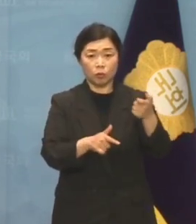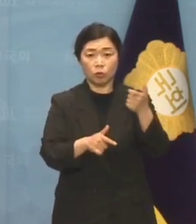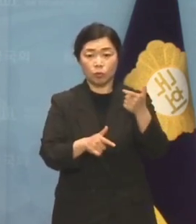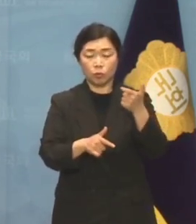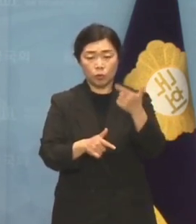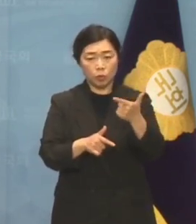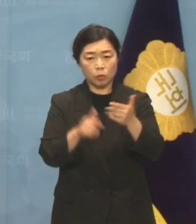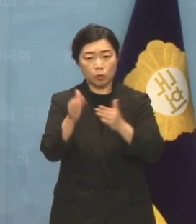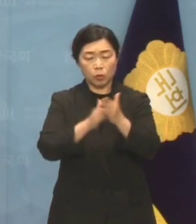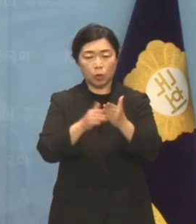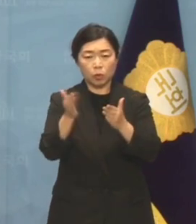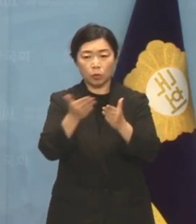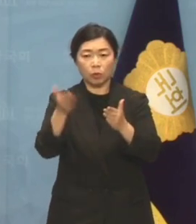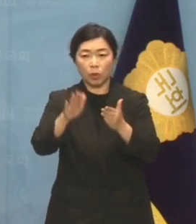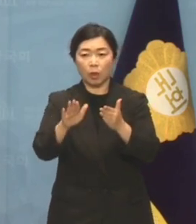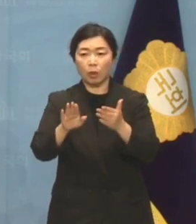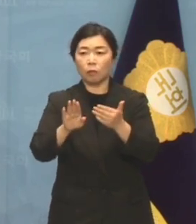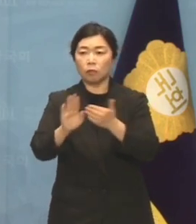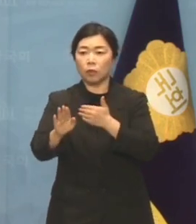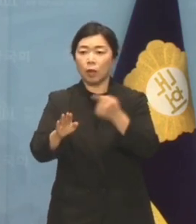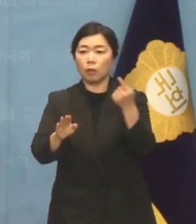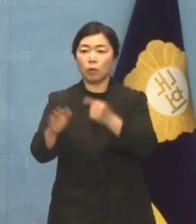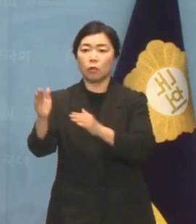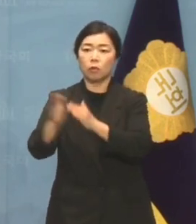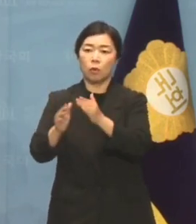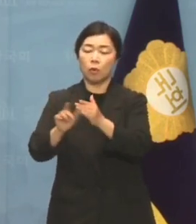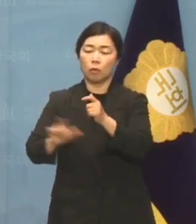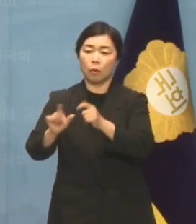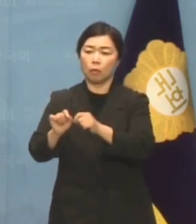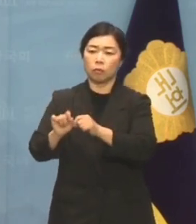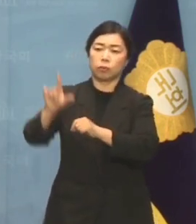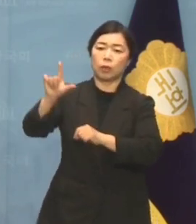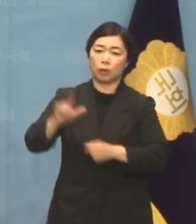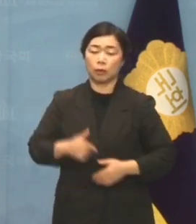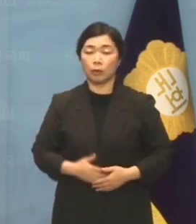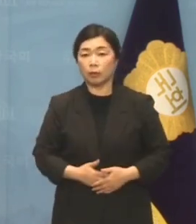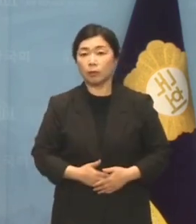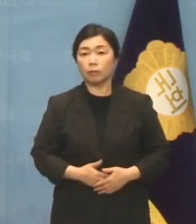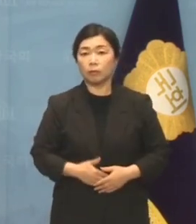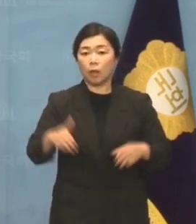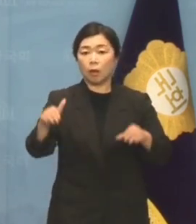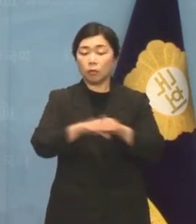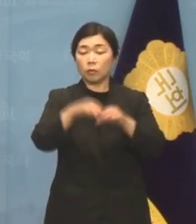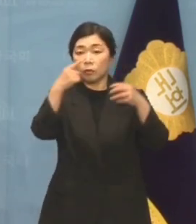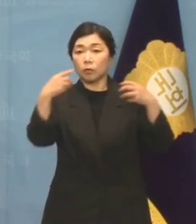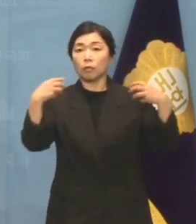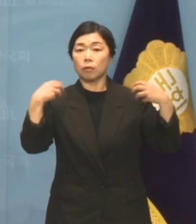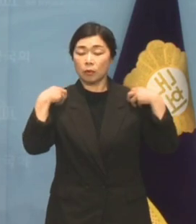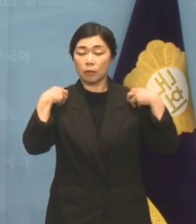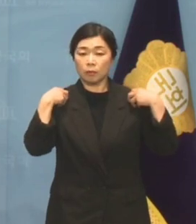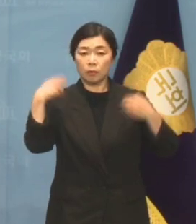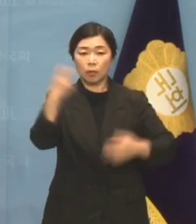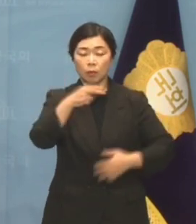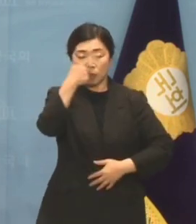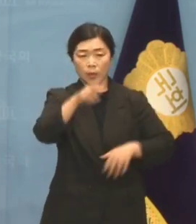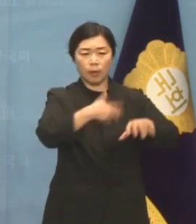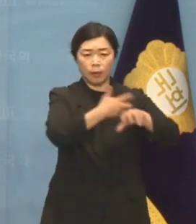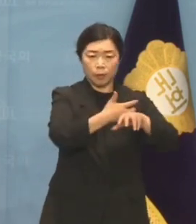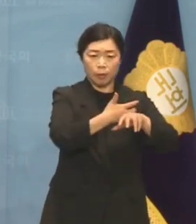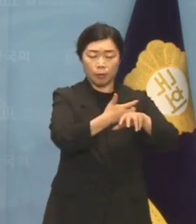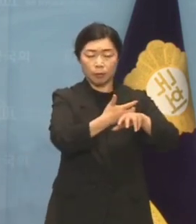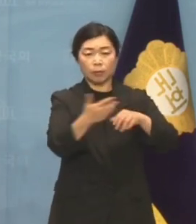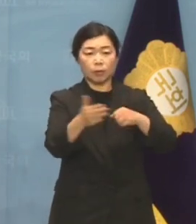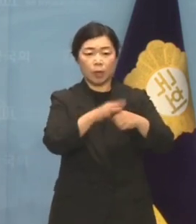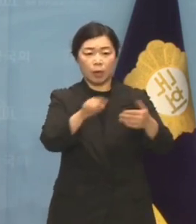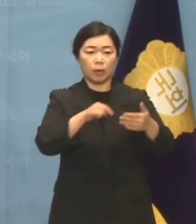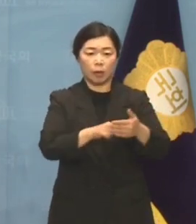국가채무는 1000조 원을 훌쩍 넘었습니다. 문재인 정권은 검찰개혁이라는 허울로 검찰